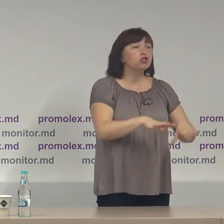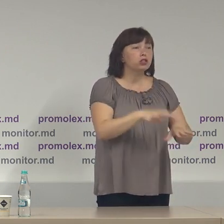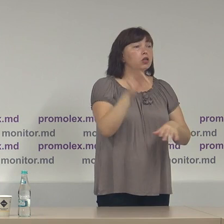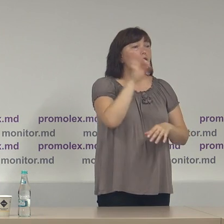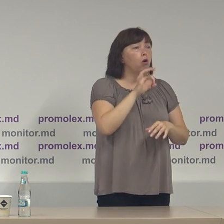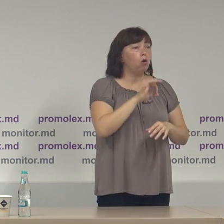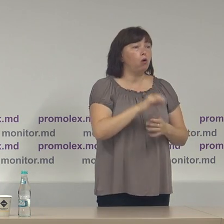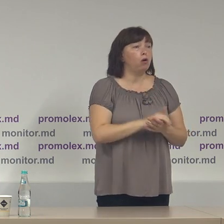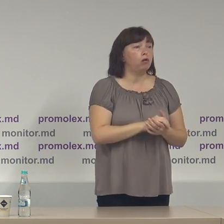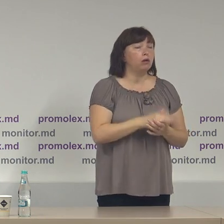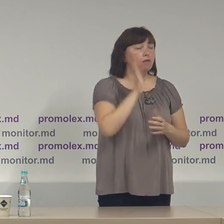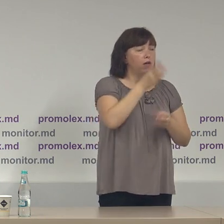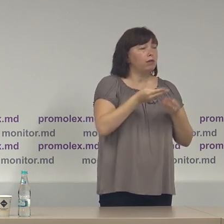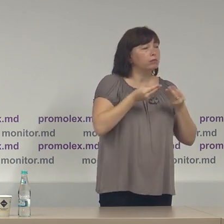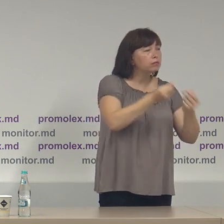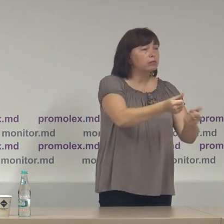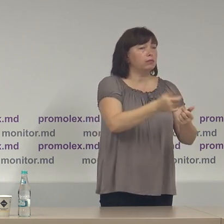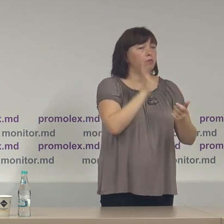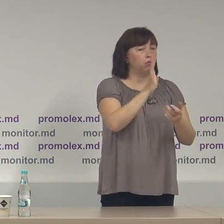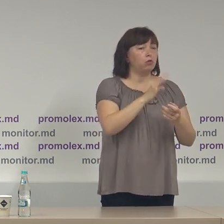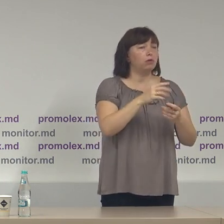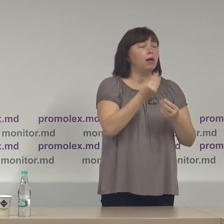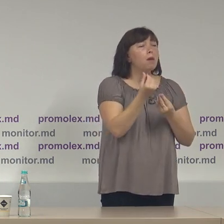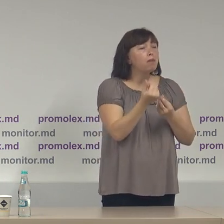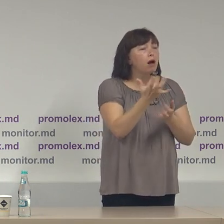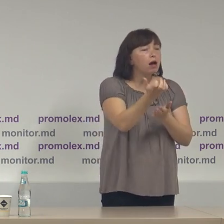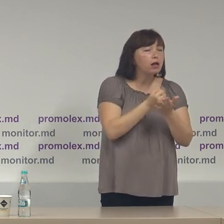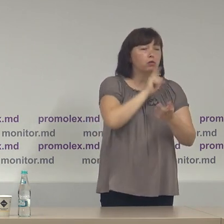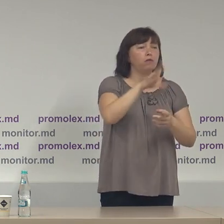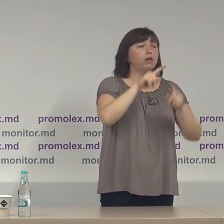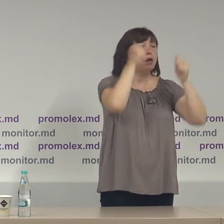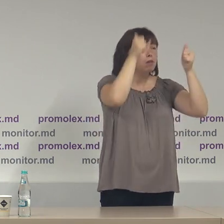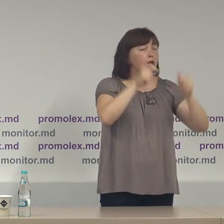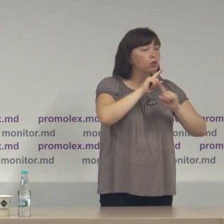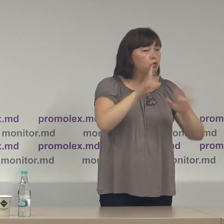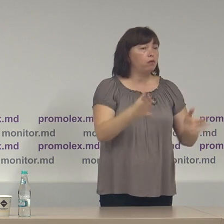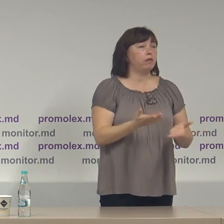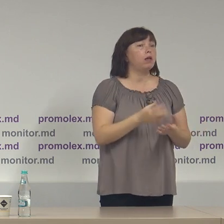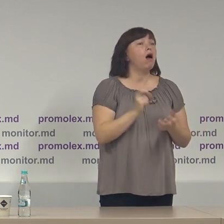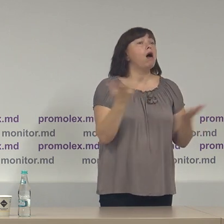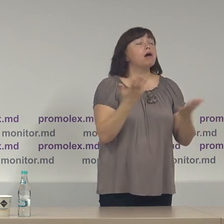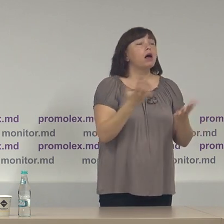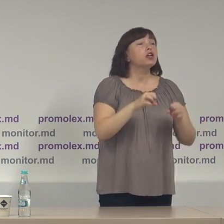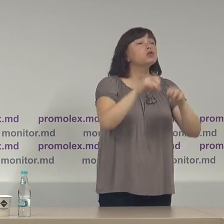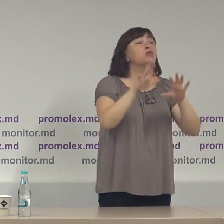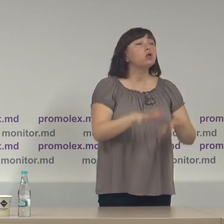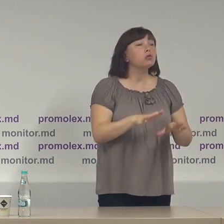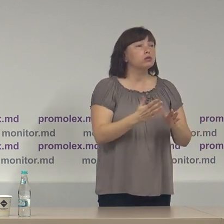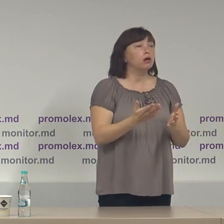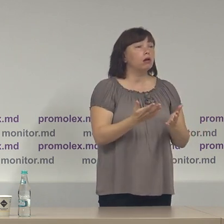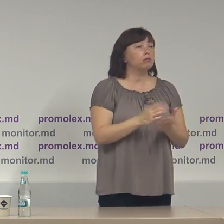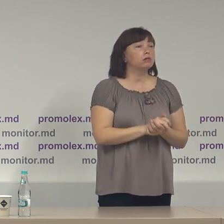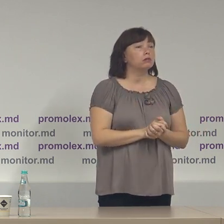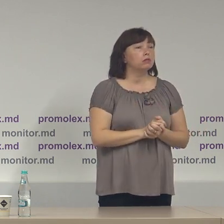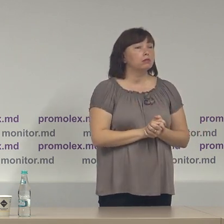faptul dacă va renunța la atribuțile sale de serviciu în timpul campaniei electorale Noastră cum vedeți care ar fi soluția astfel încât